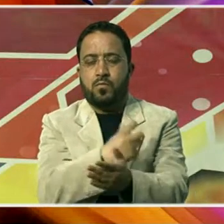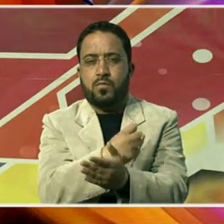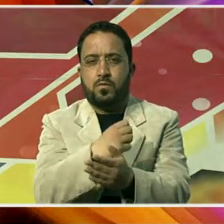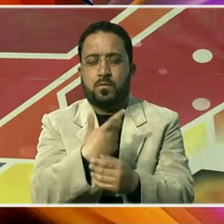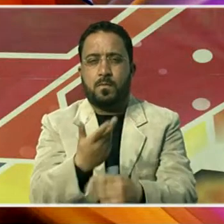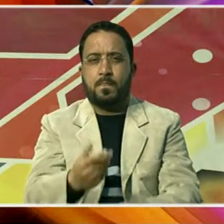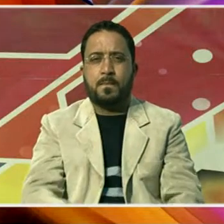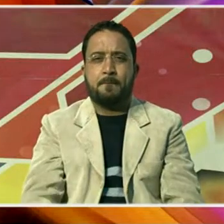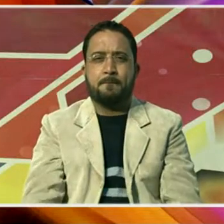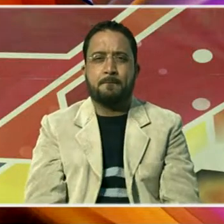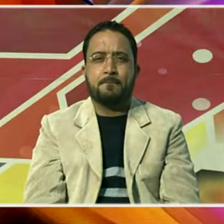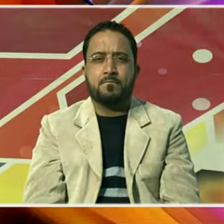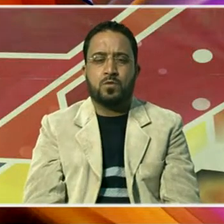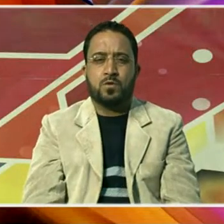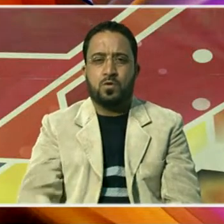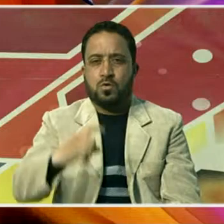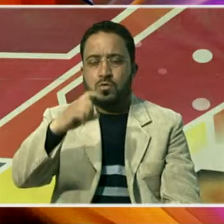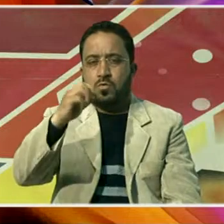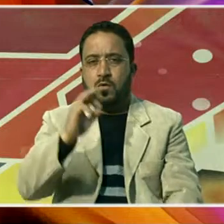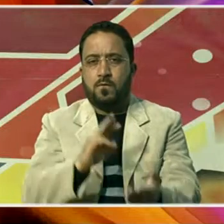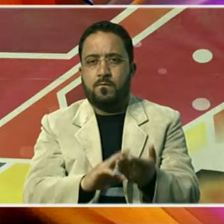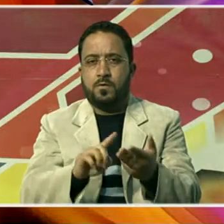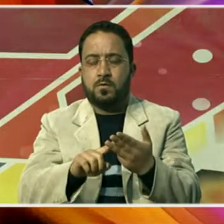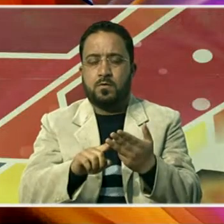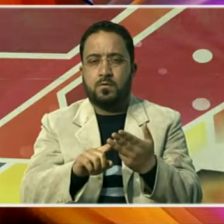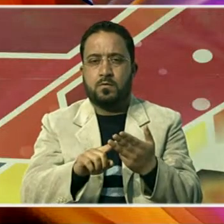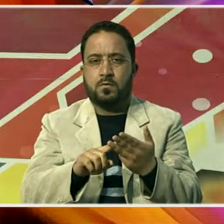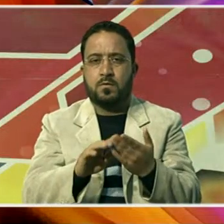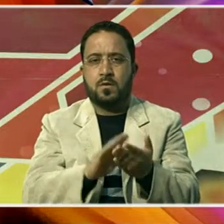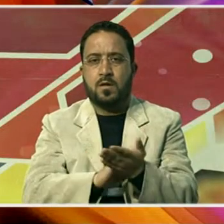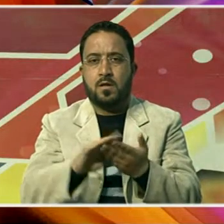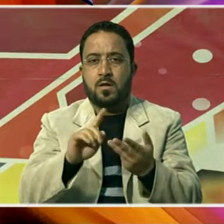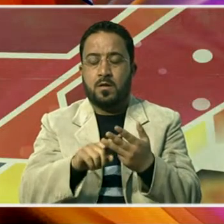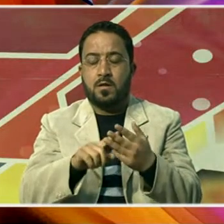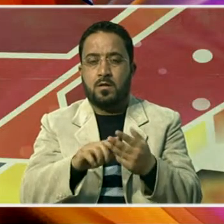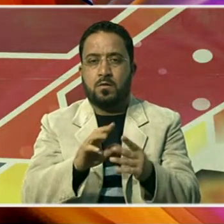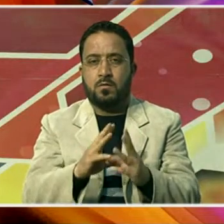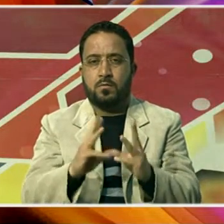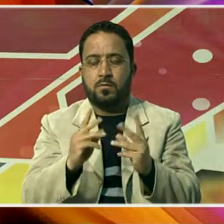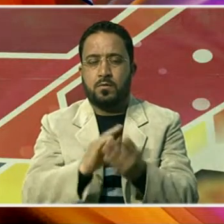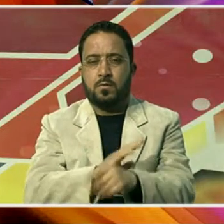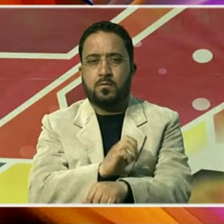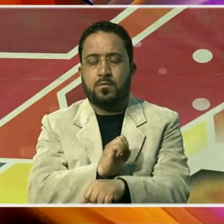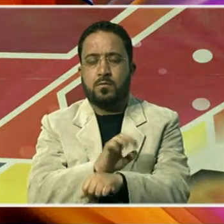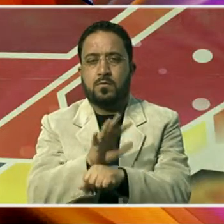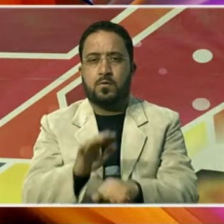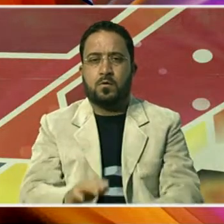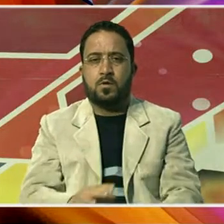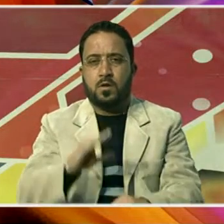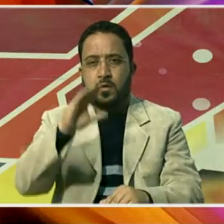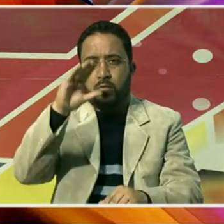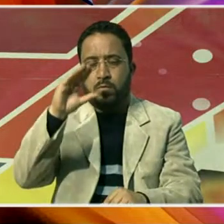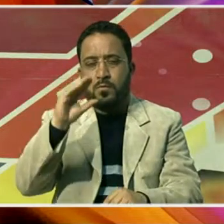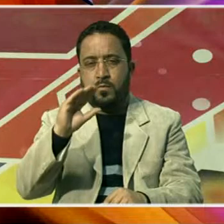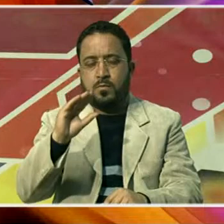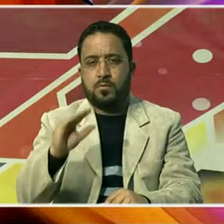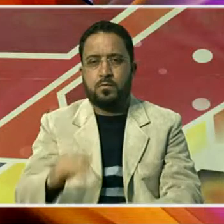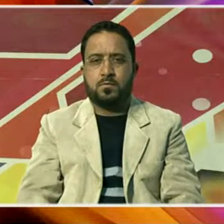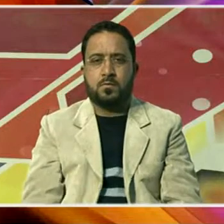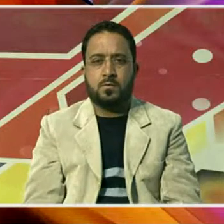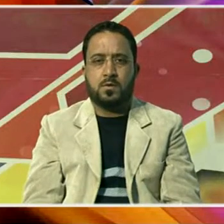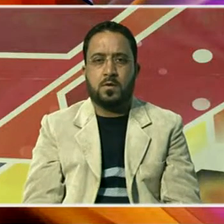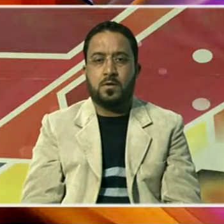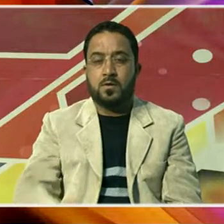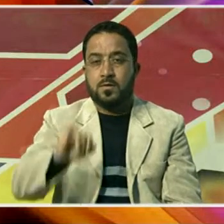تاہم کووڈ کے مریضوں کے صحتیاب ہونے کی شرح کم ہو کر تریانوے